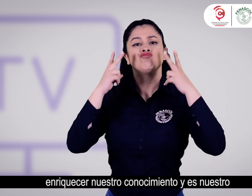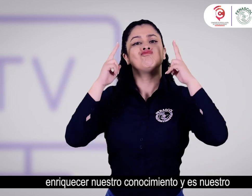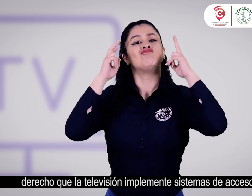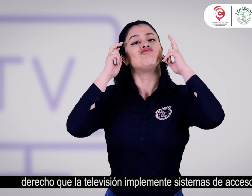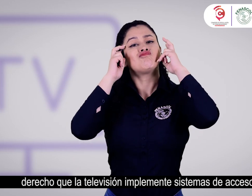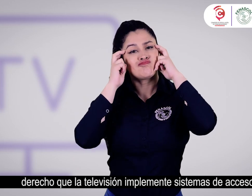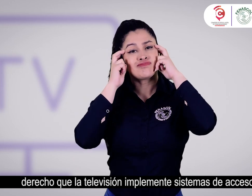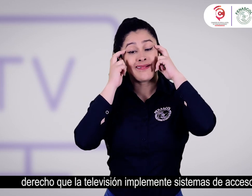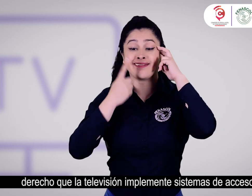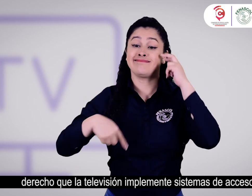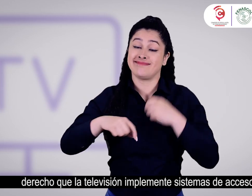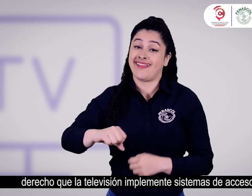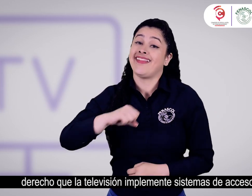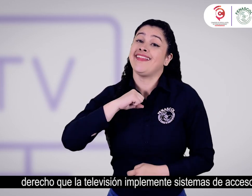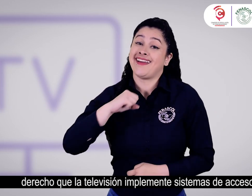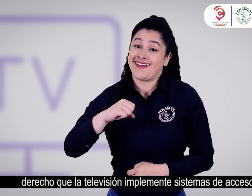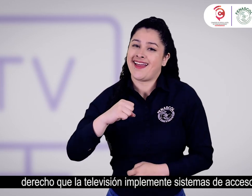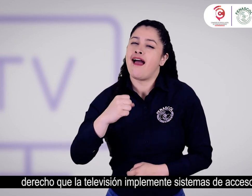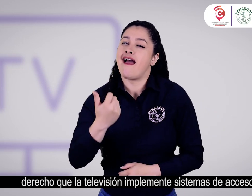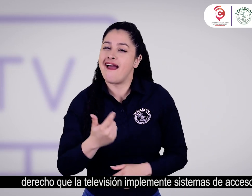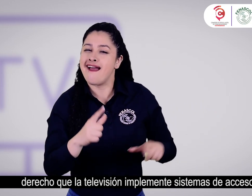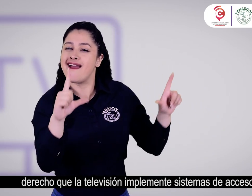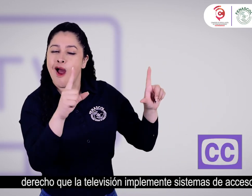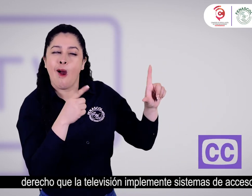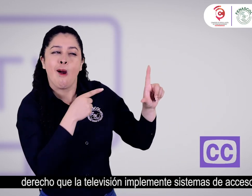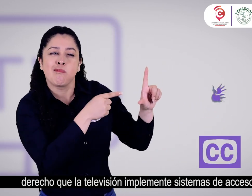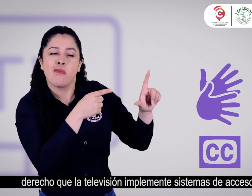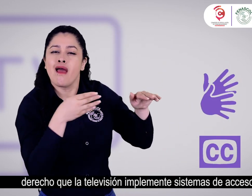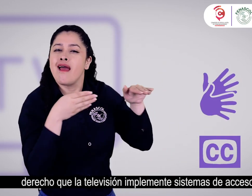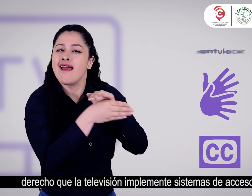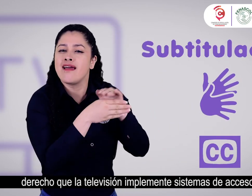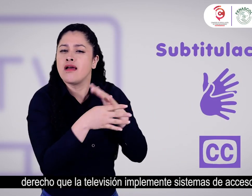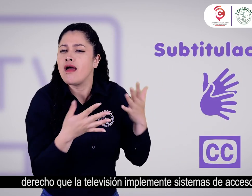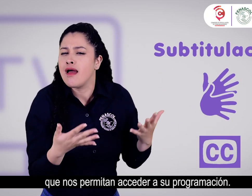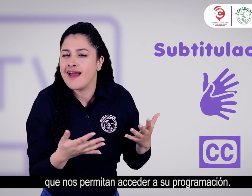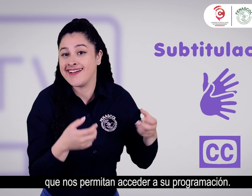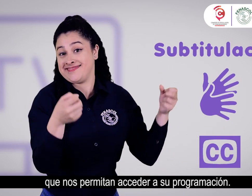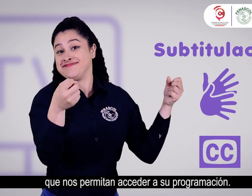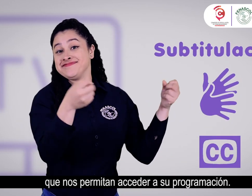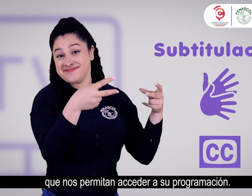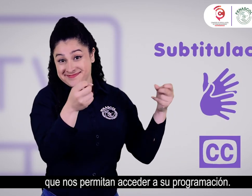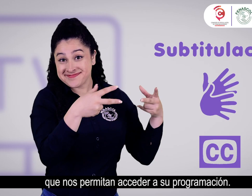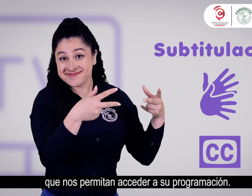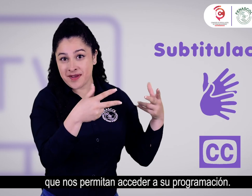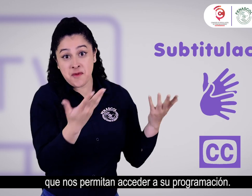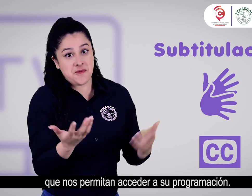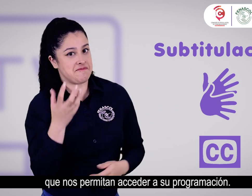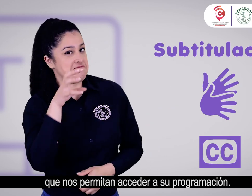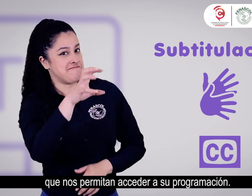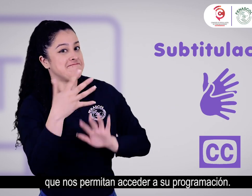nuestro derecho que la televisión implemente sistemas de acceso que nos permitan acceder a su programación.